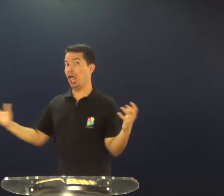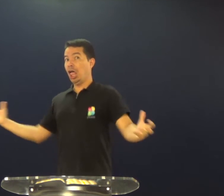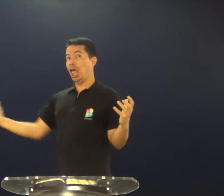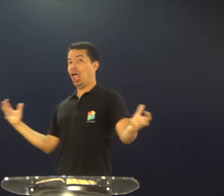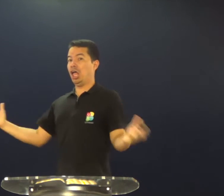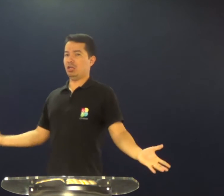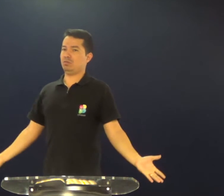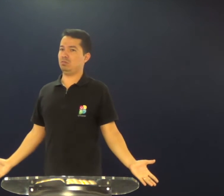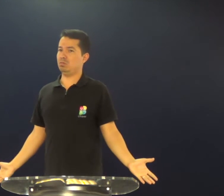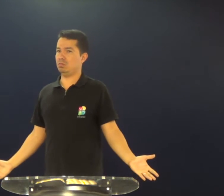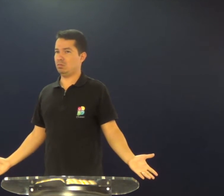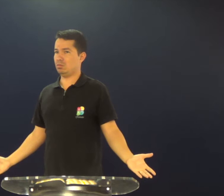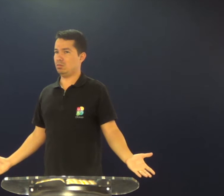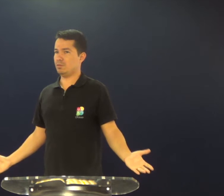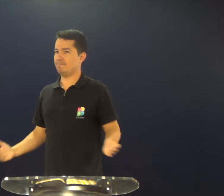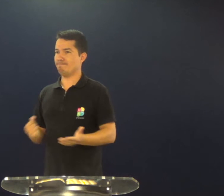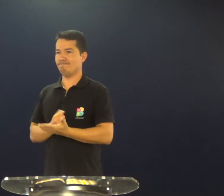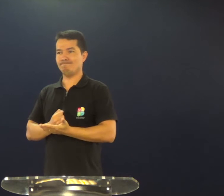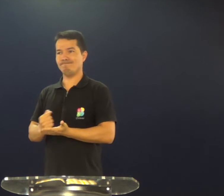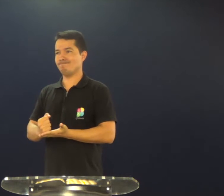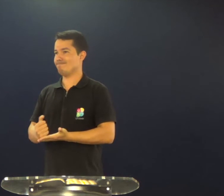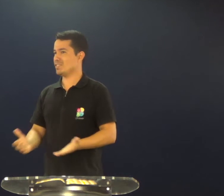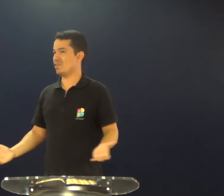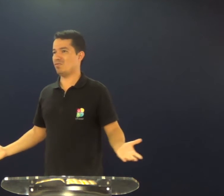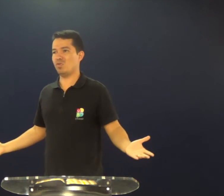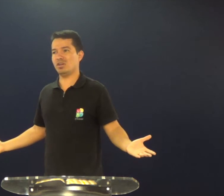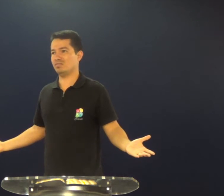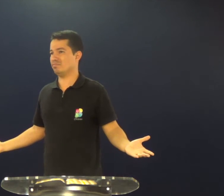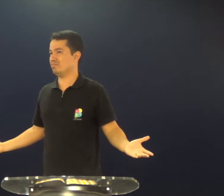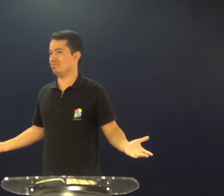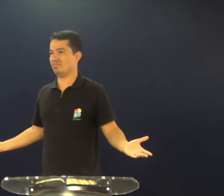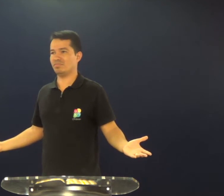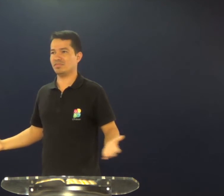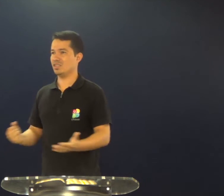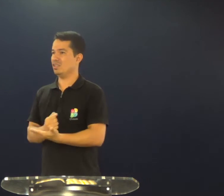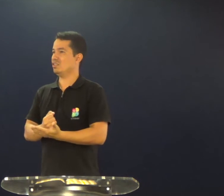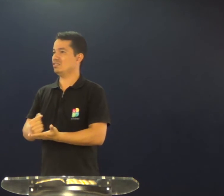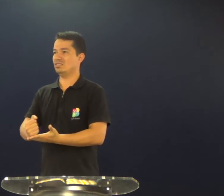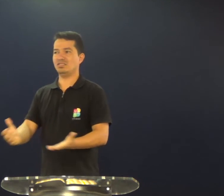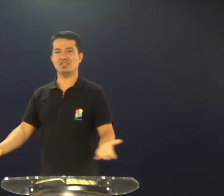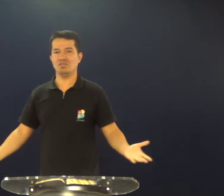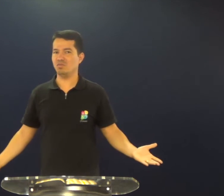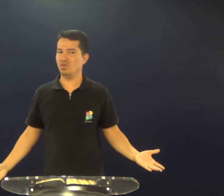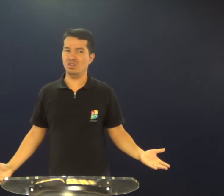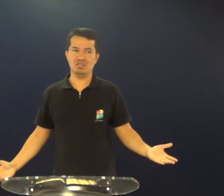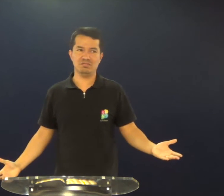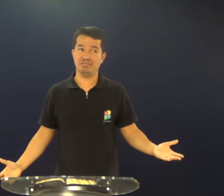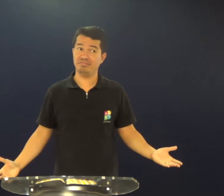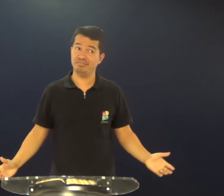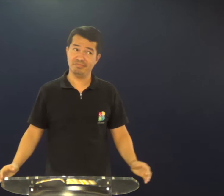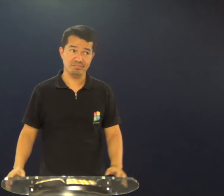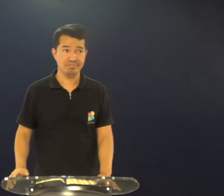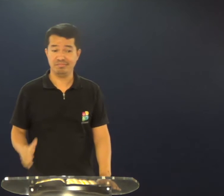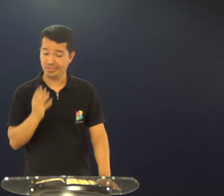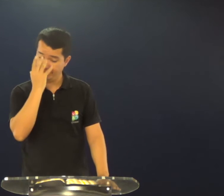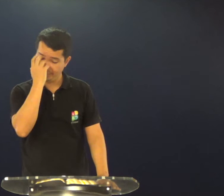dirá, puxa, mesmo, a dona Irã avisou, não dá mais, já era, não tem jeito,